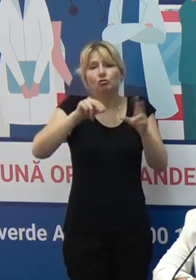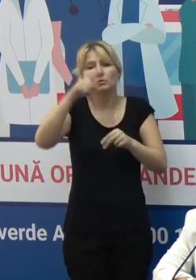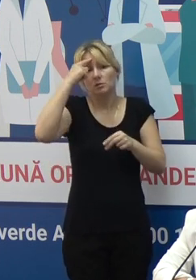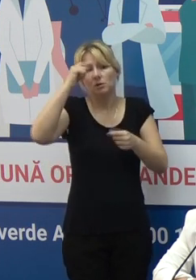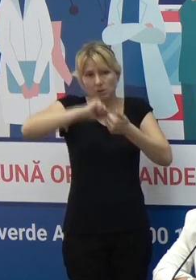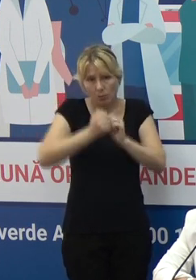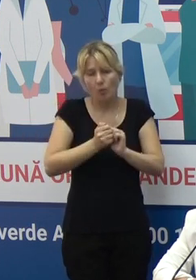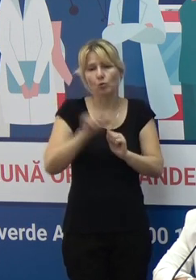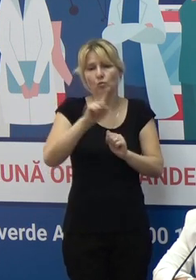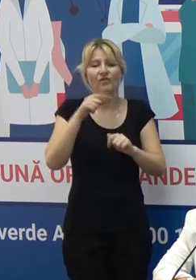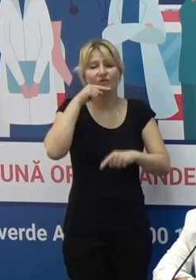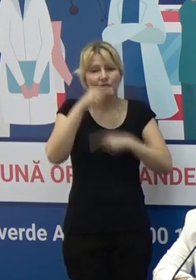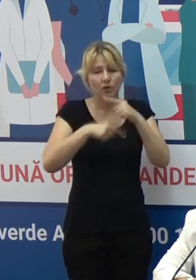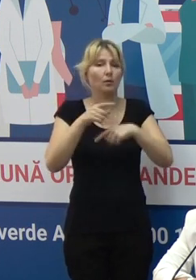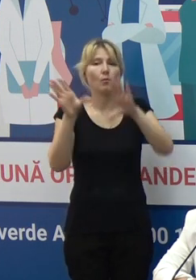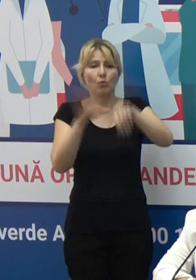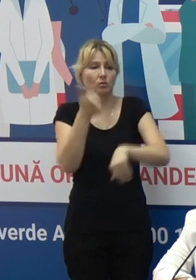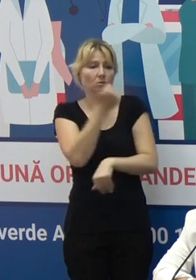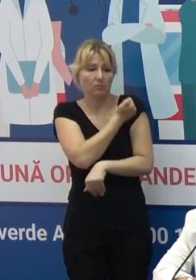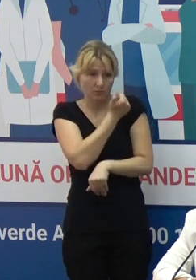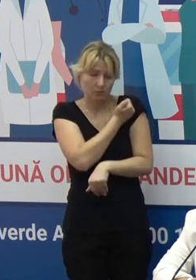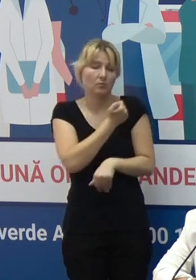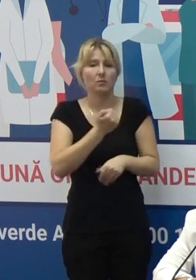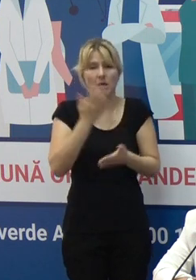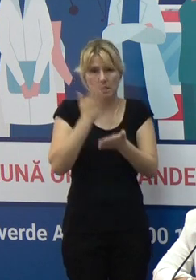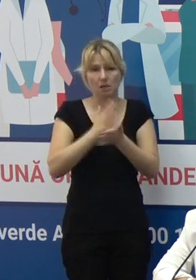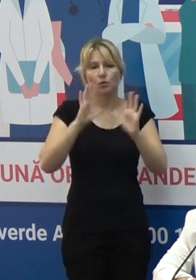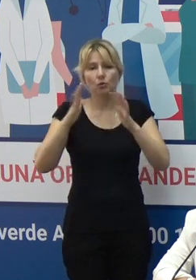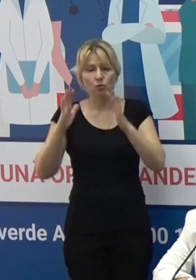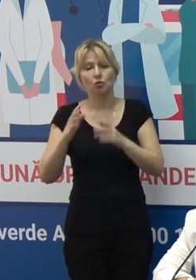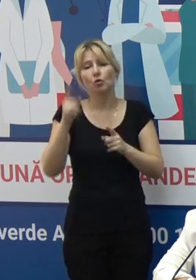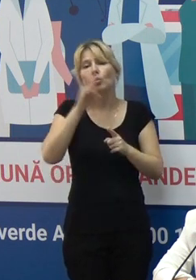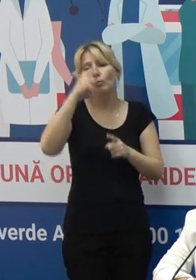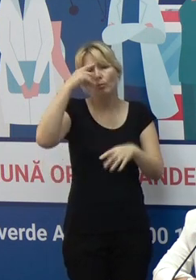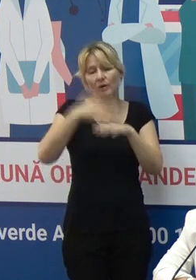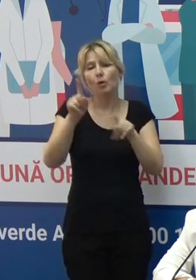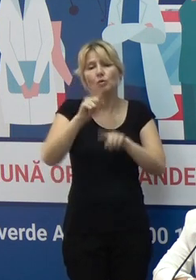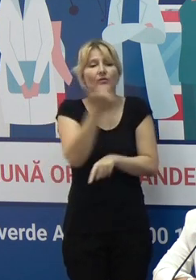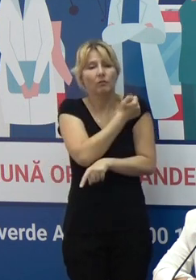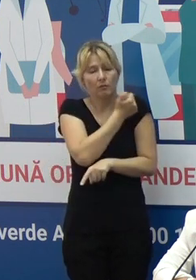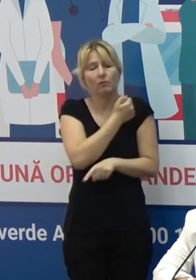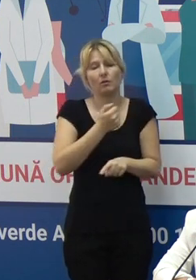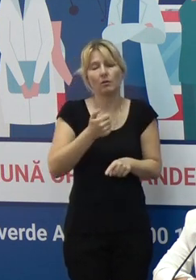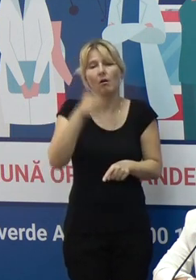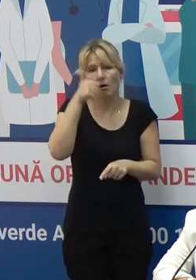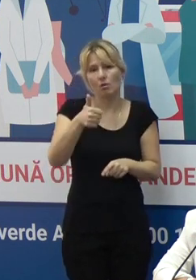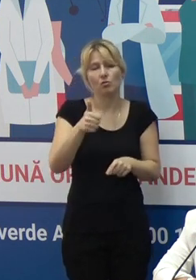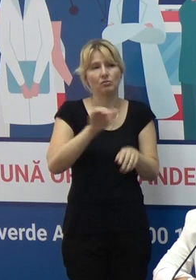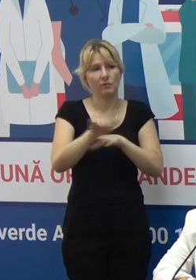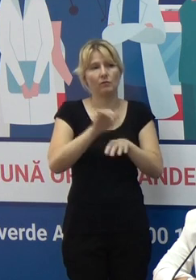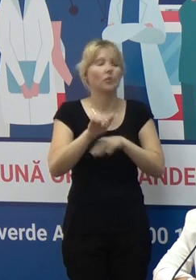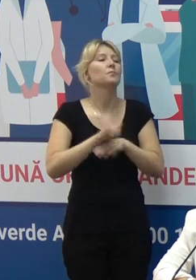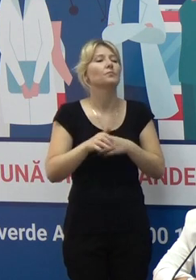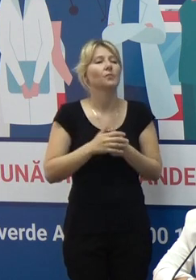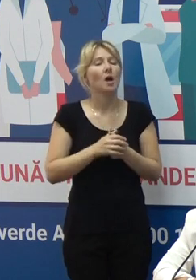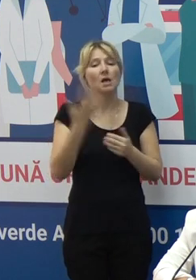eficiență și siguranță vaccinului este înaltă. Dar câte persoane se astea în terapie intensivă?